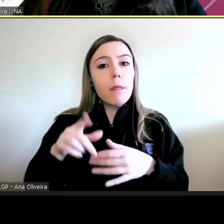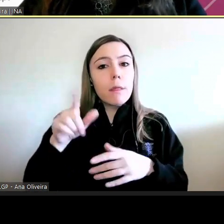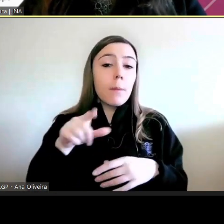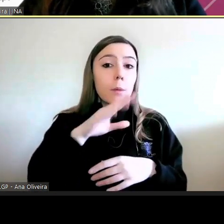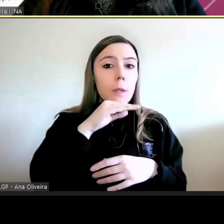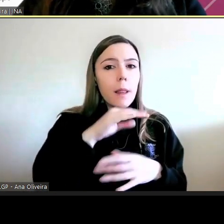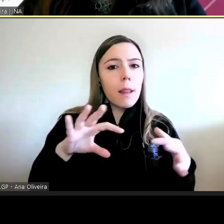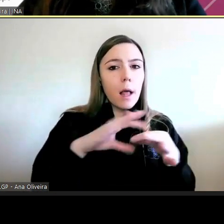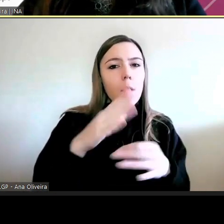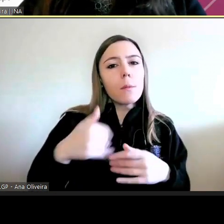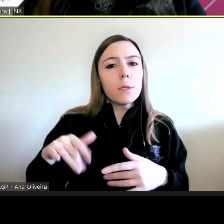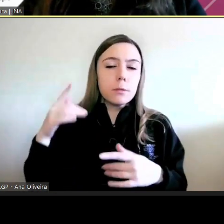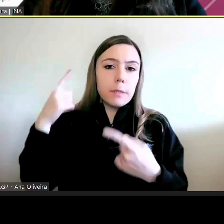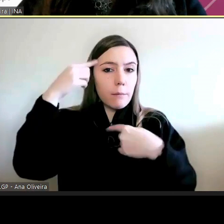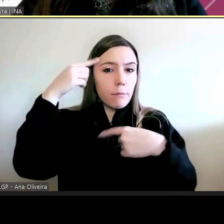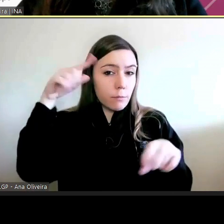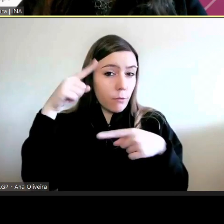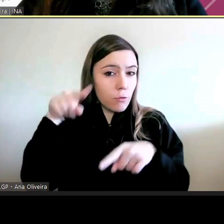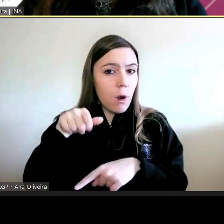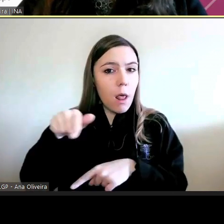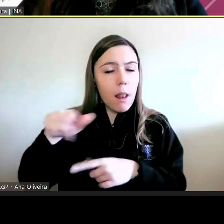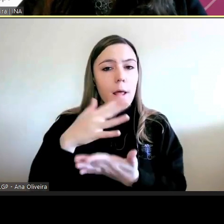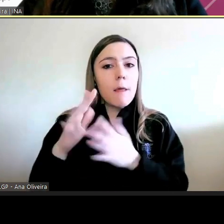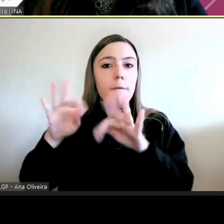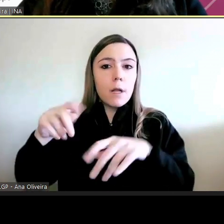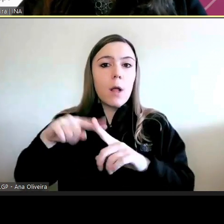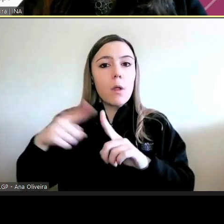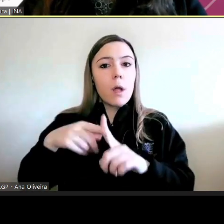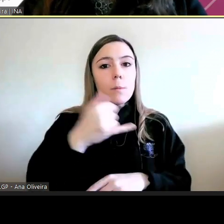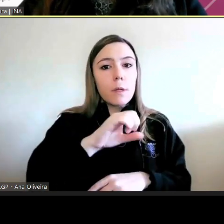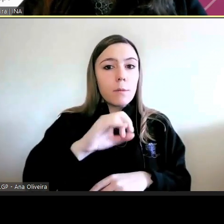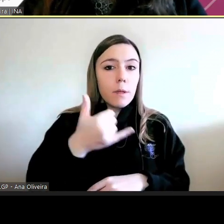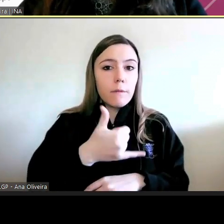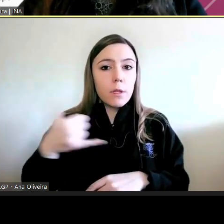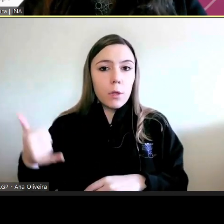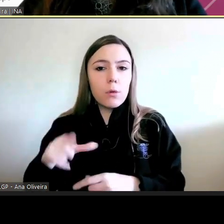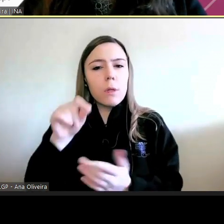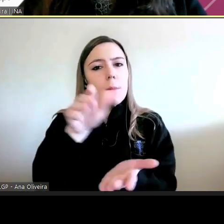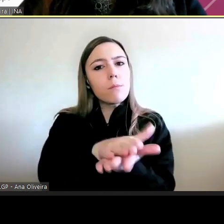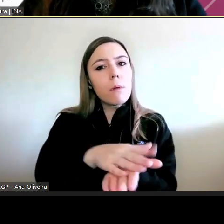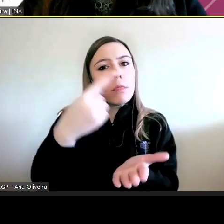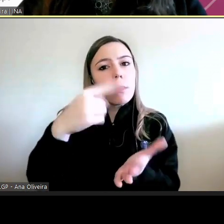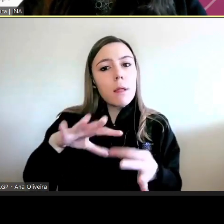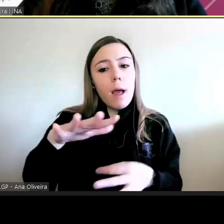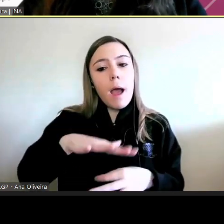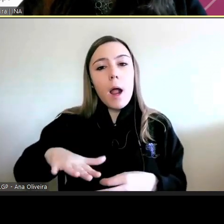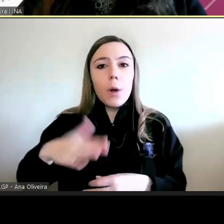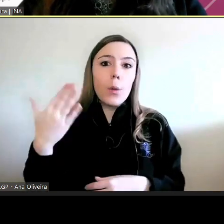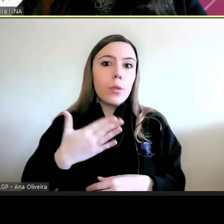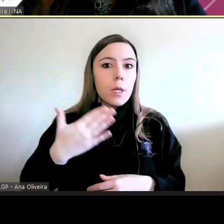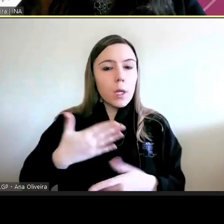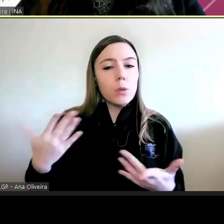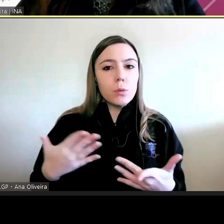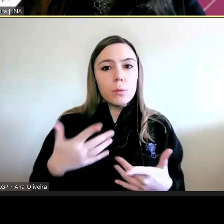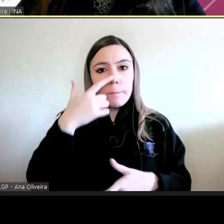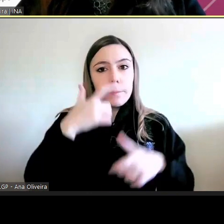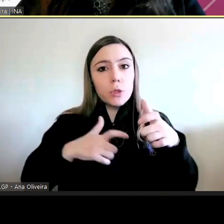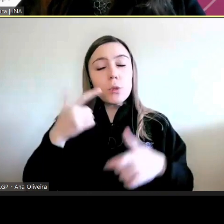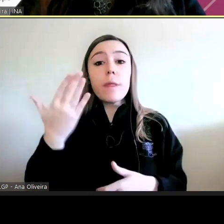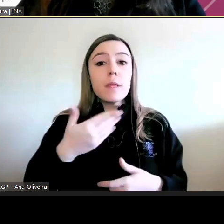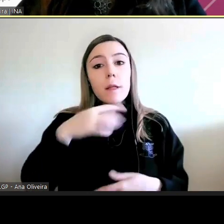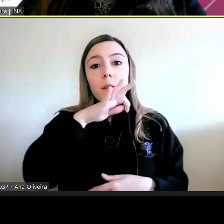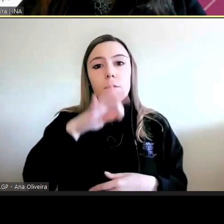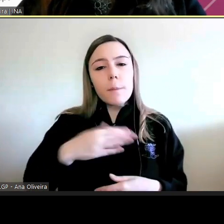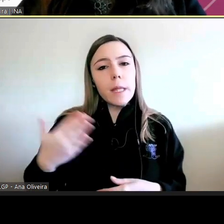do ano 2022. É autora de publicações na área do Direito Processual Civil, Direito da Família e das